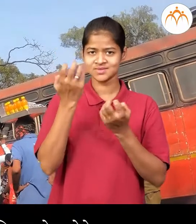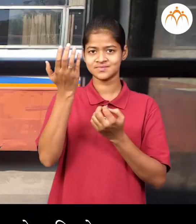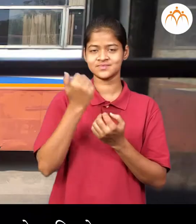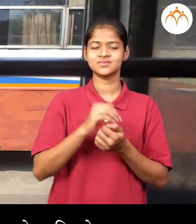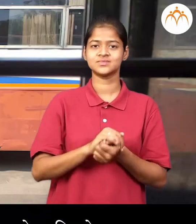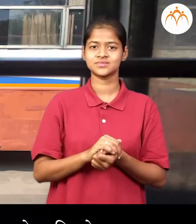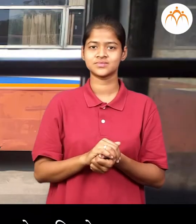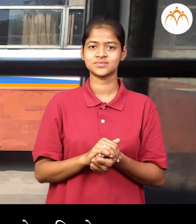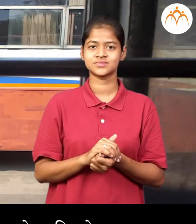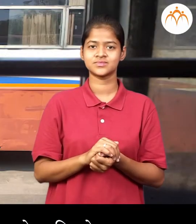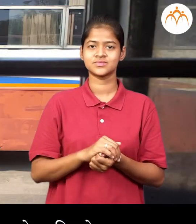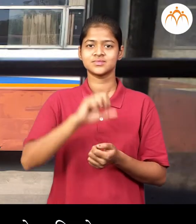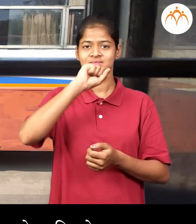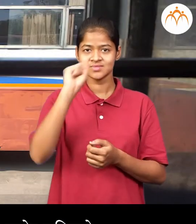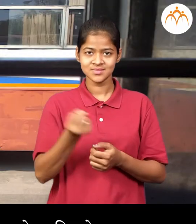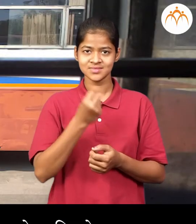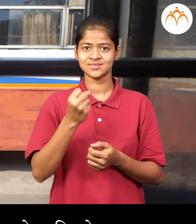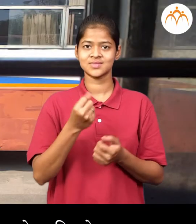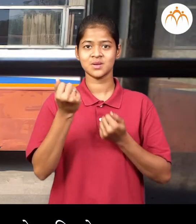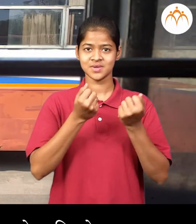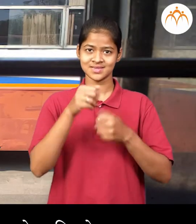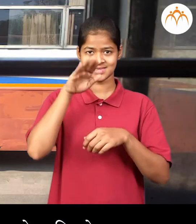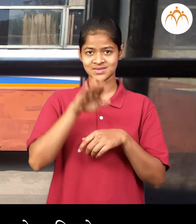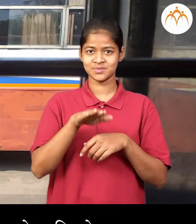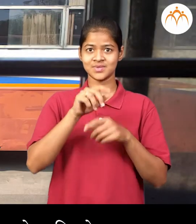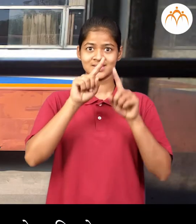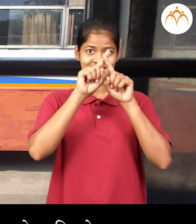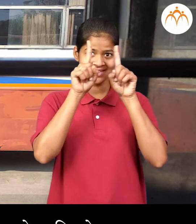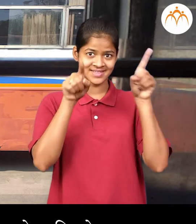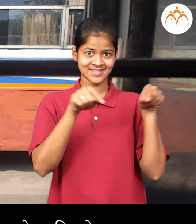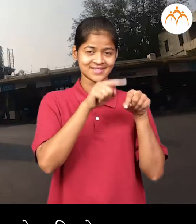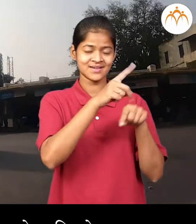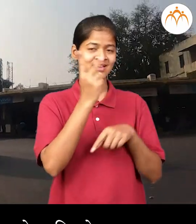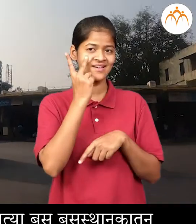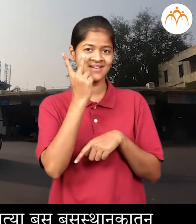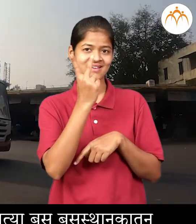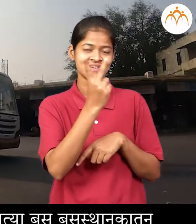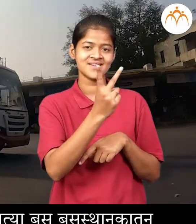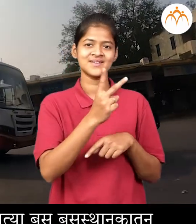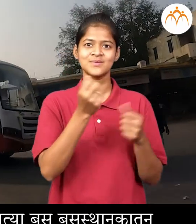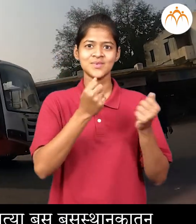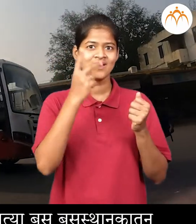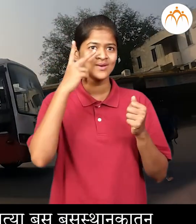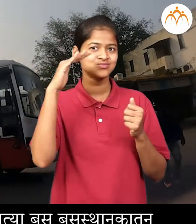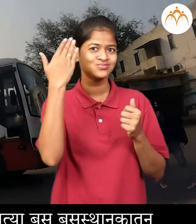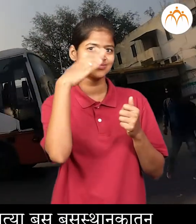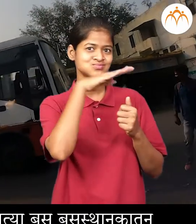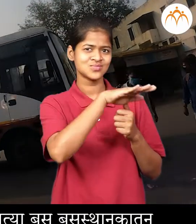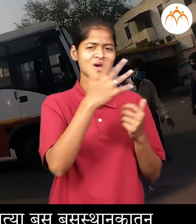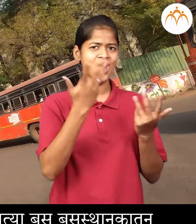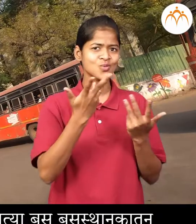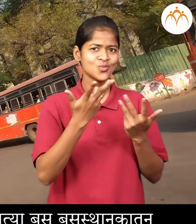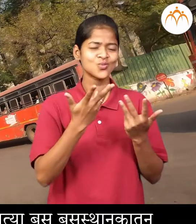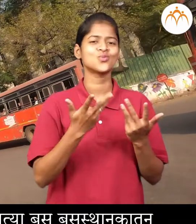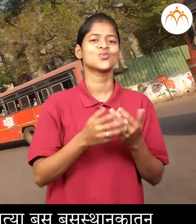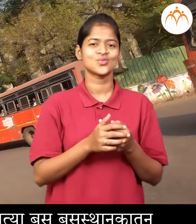सुमेध नी बस चा खेडकी तूँन बाहेर बखितले कोण त्या बस येत आहेत